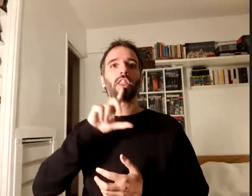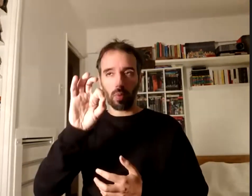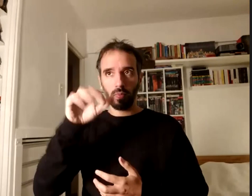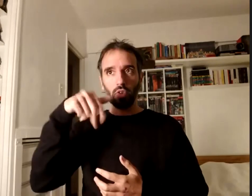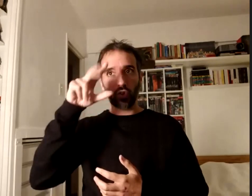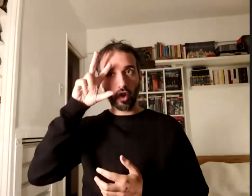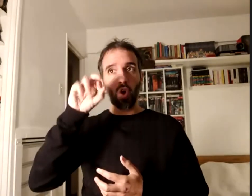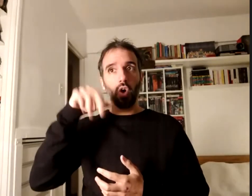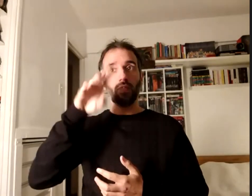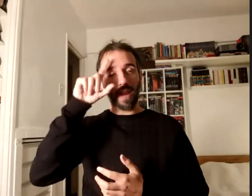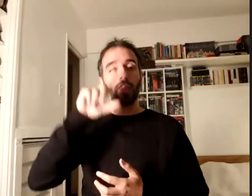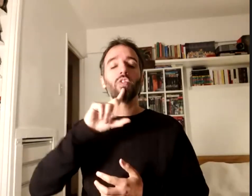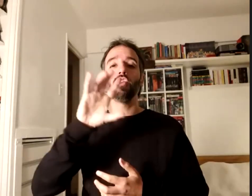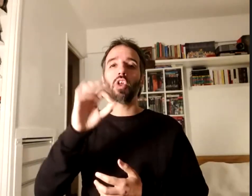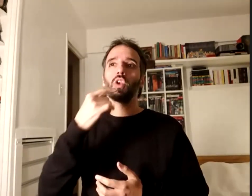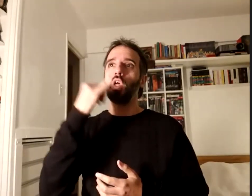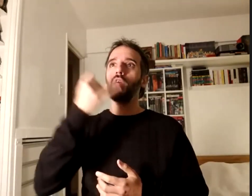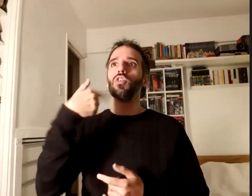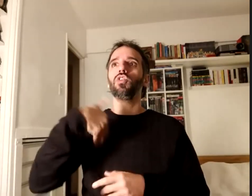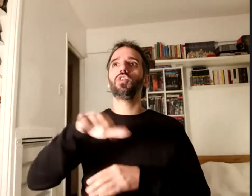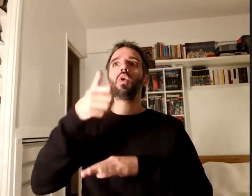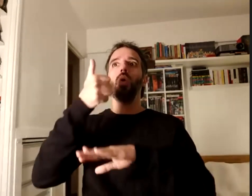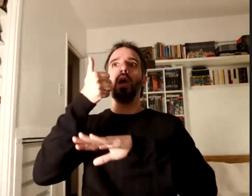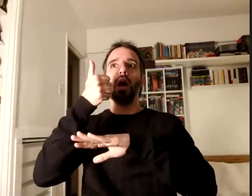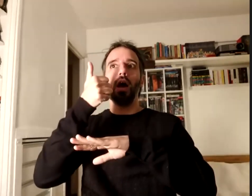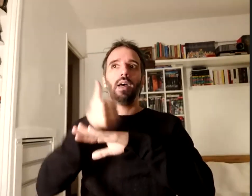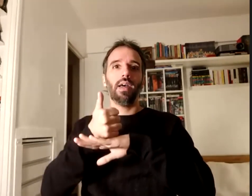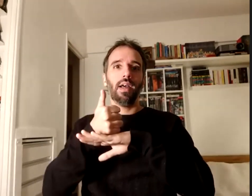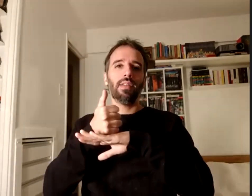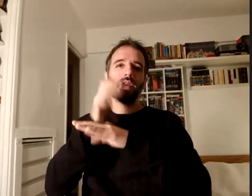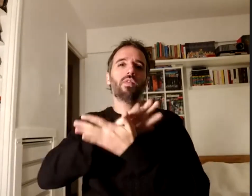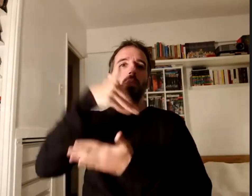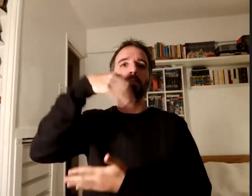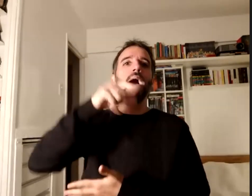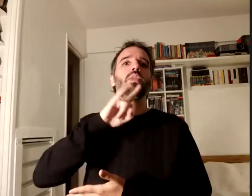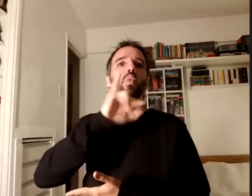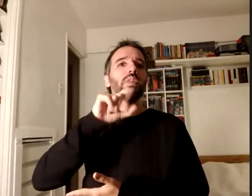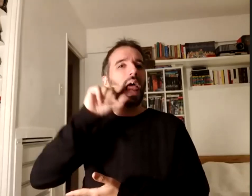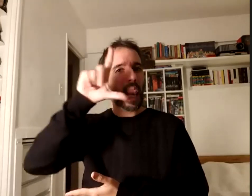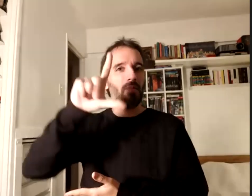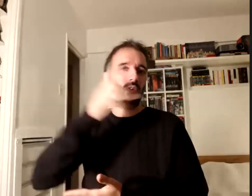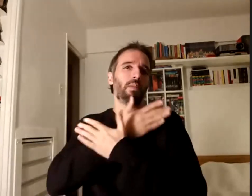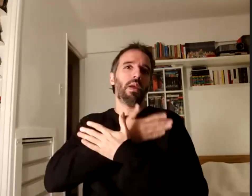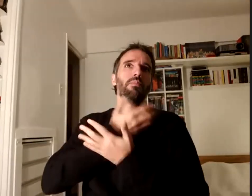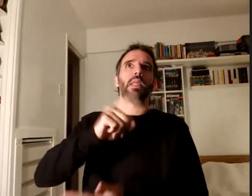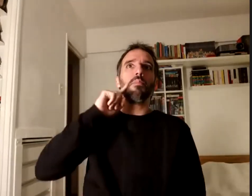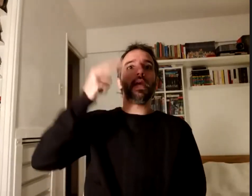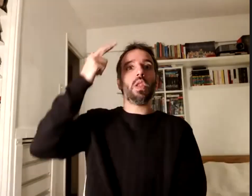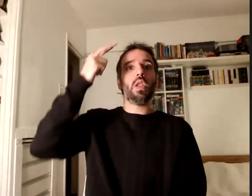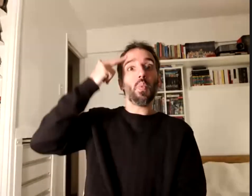yo vengo a hacer el matusalén de la facultad empecé en el año 84 y tuve que dejar por